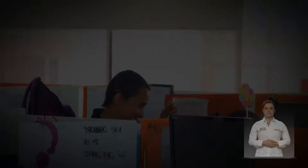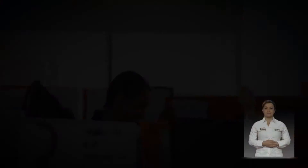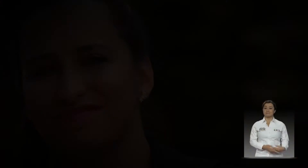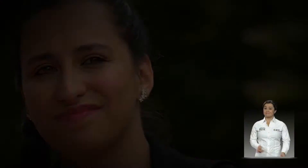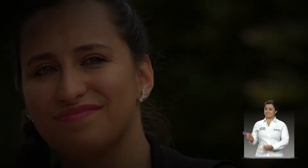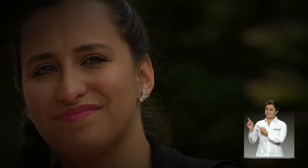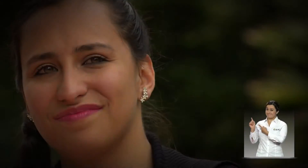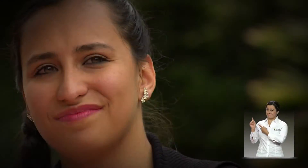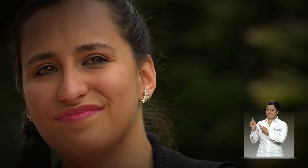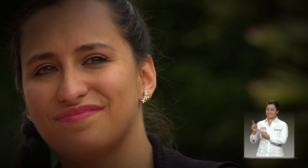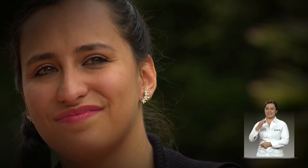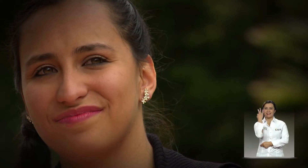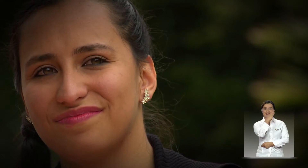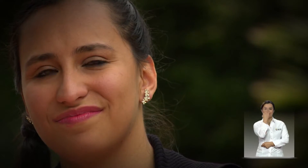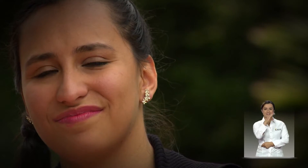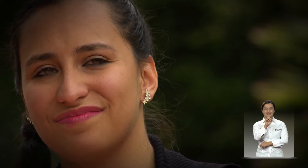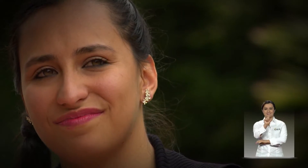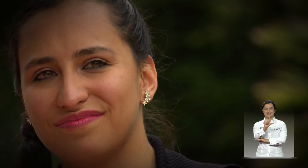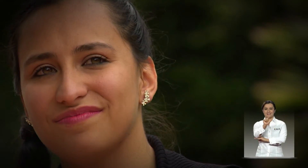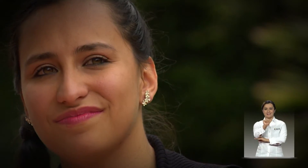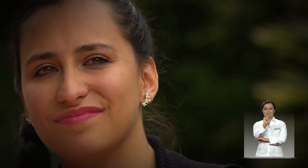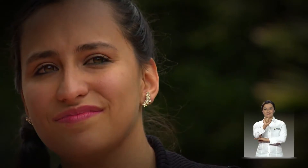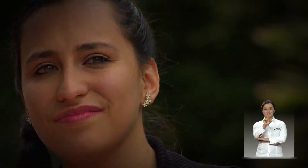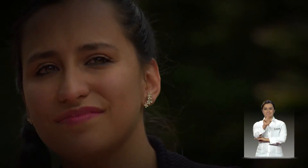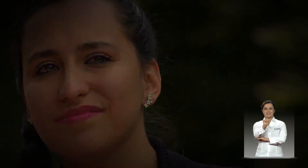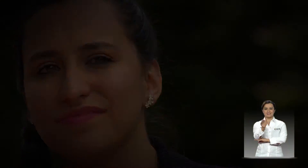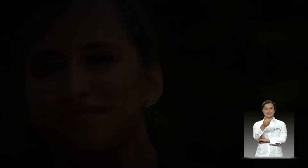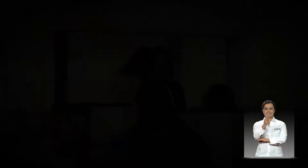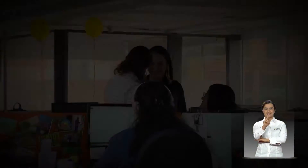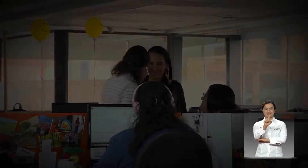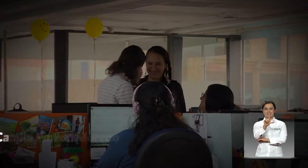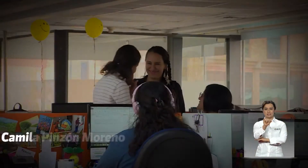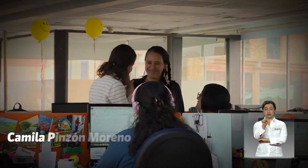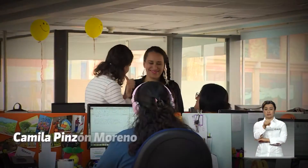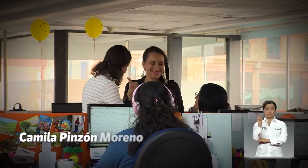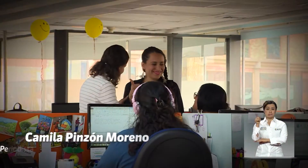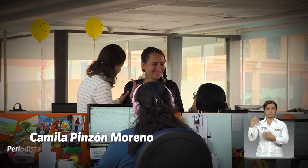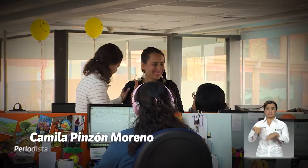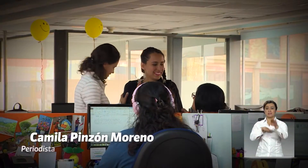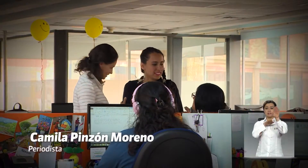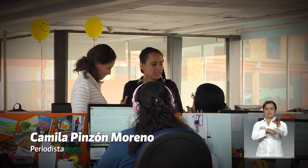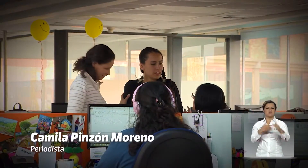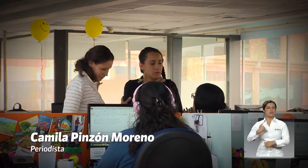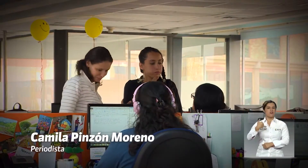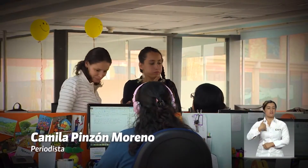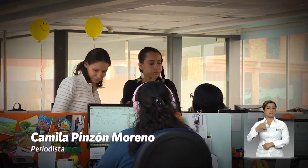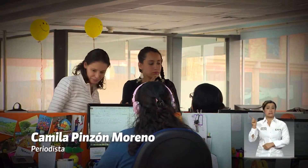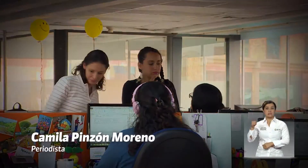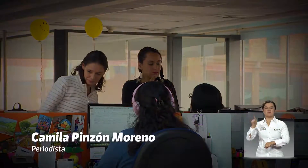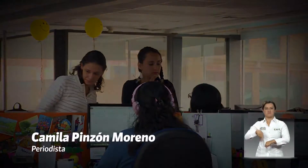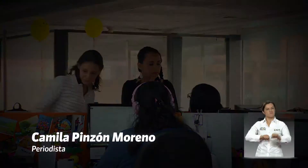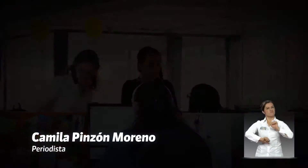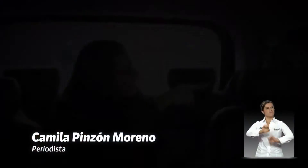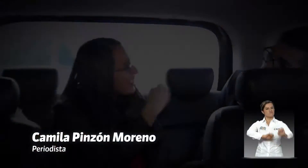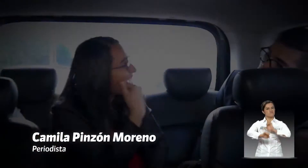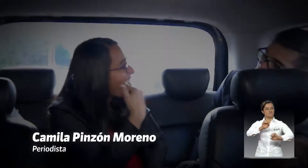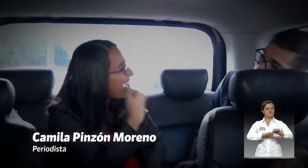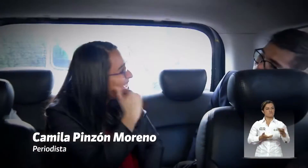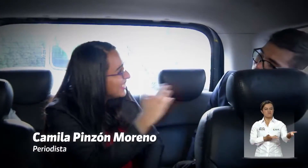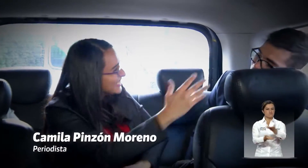Ella es Laura Trillos, una digna representante de los jóvenes y una defensora de los derechos y oportunidades de la